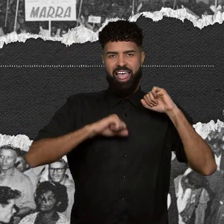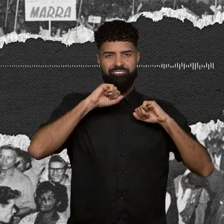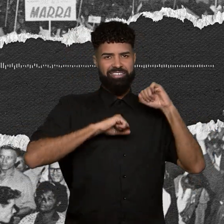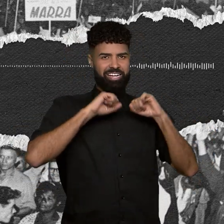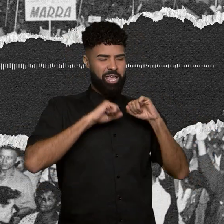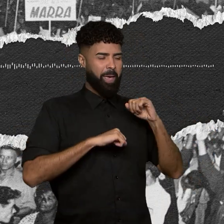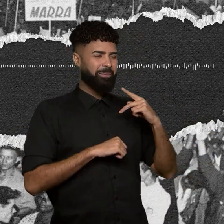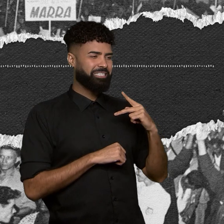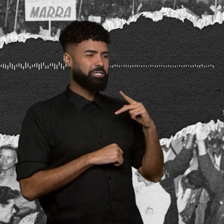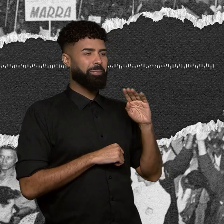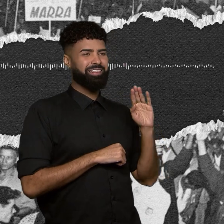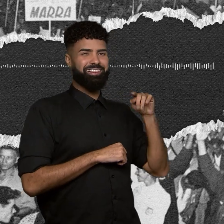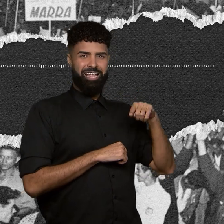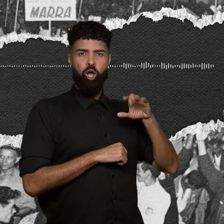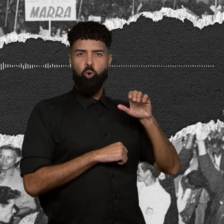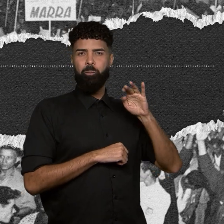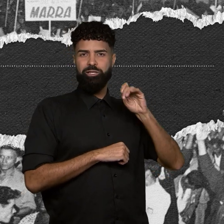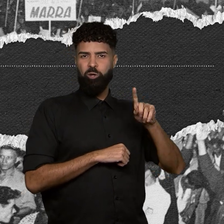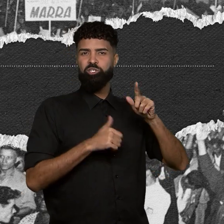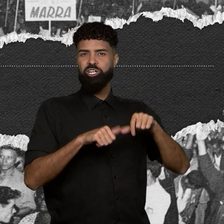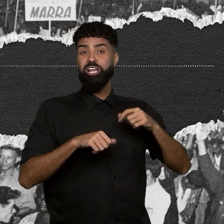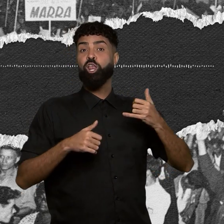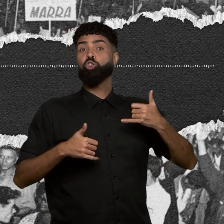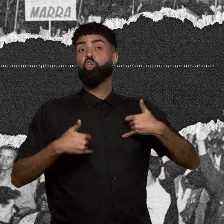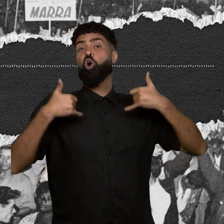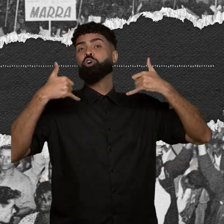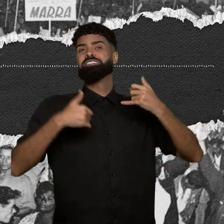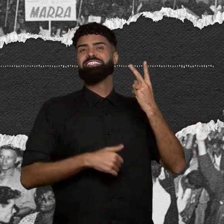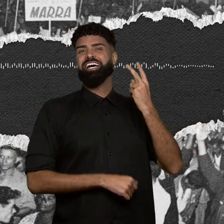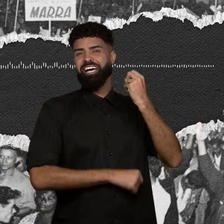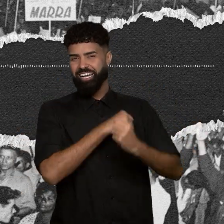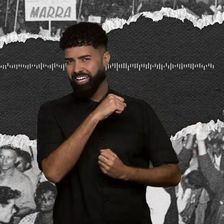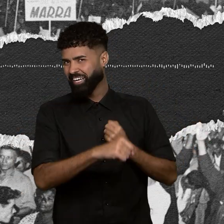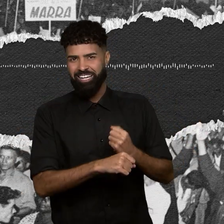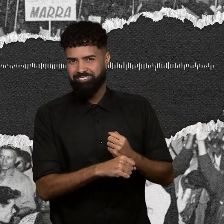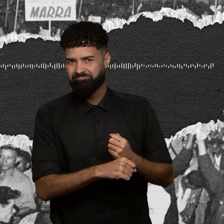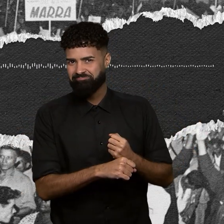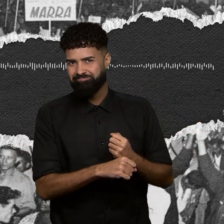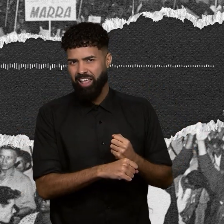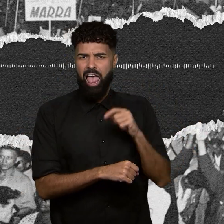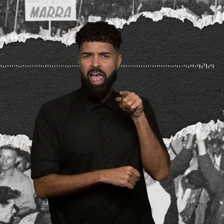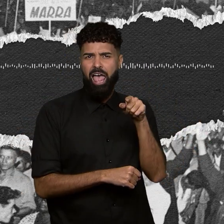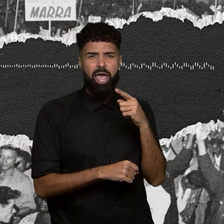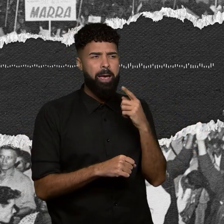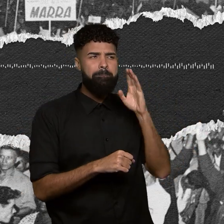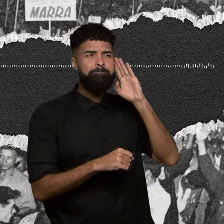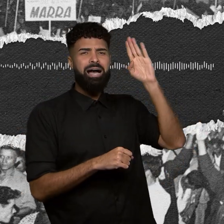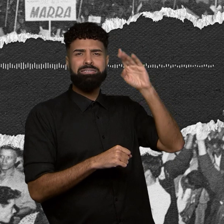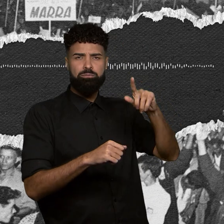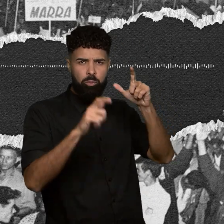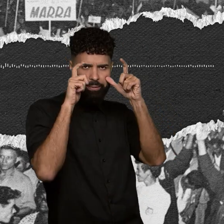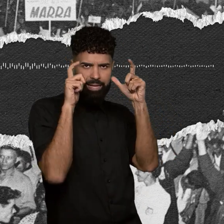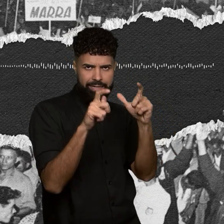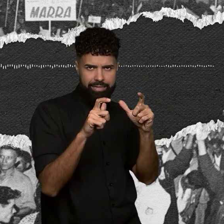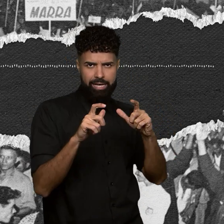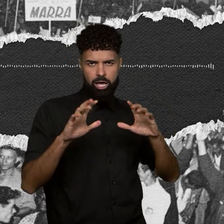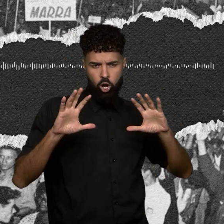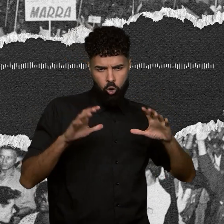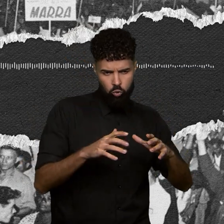festeja o seu segundo aniversário. Um dos pontos de maior interesse é o conjunto industrial que constitui a maior